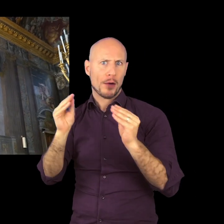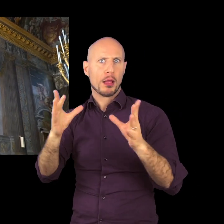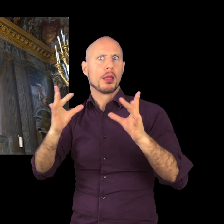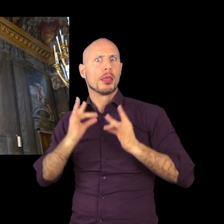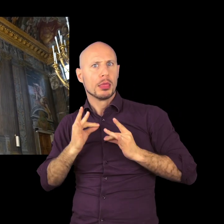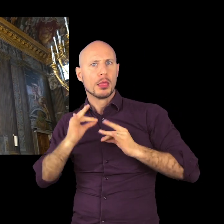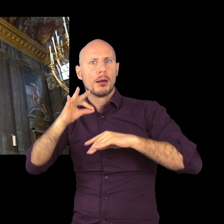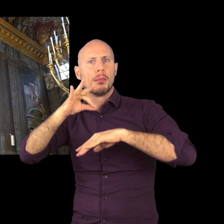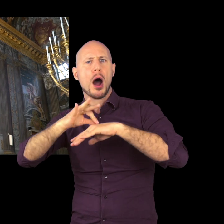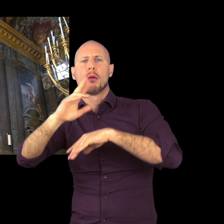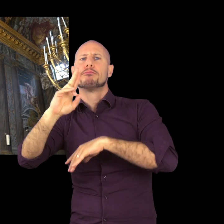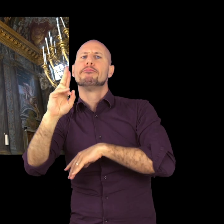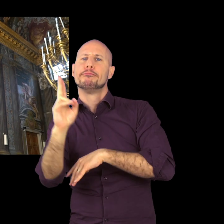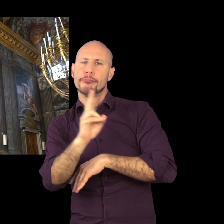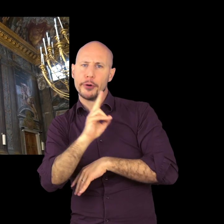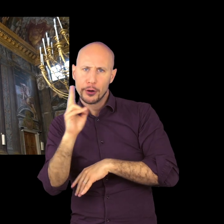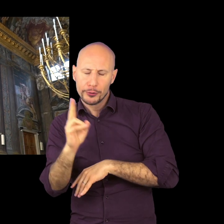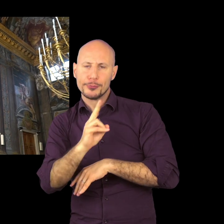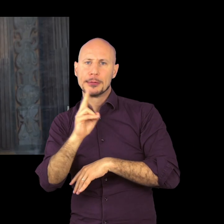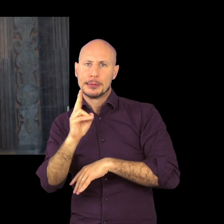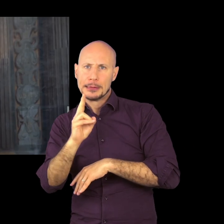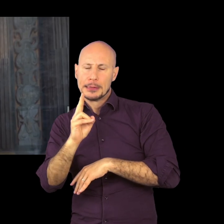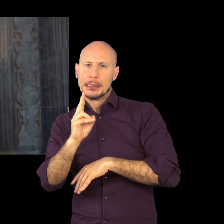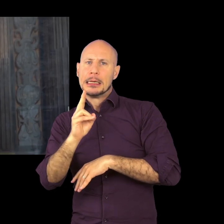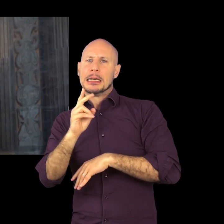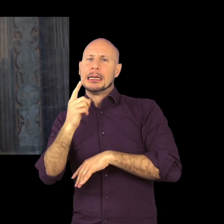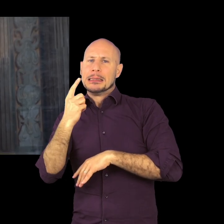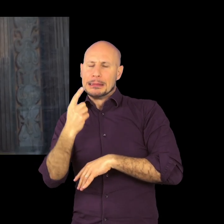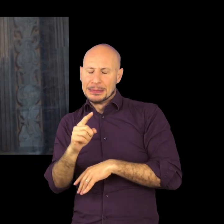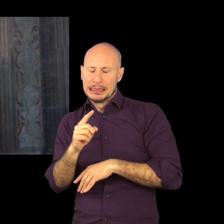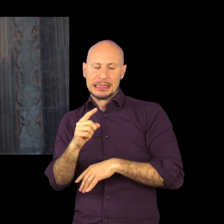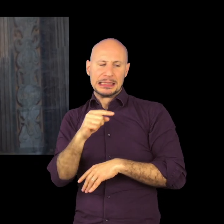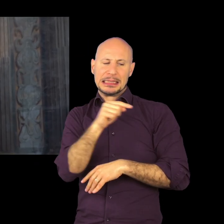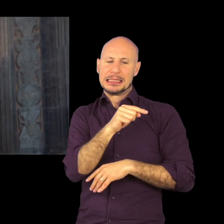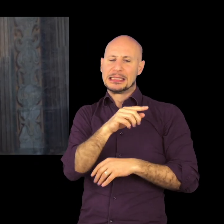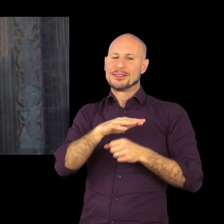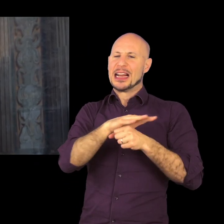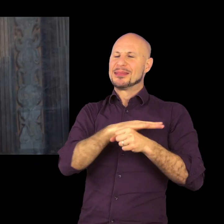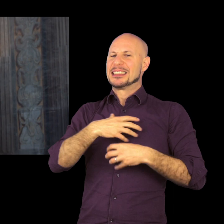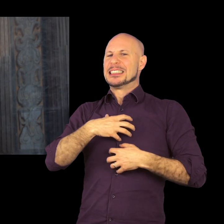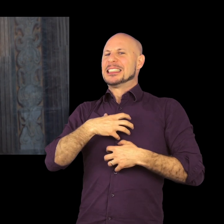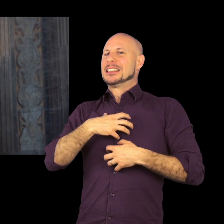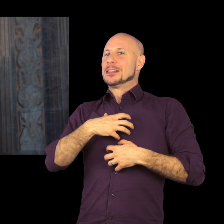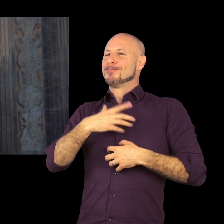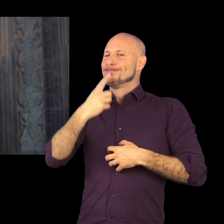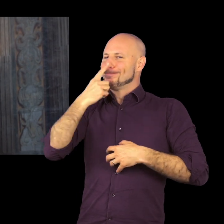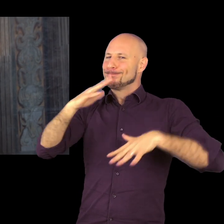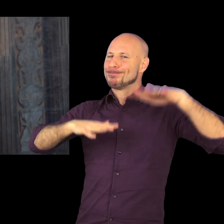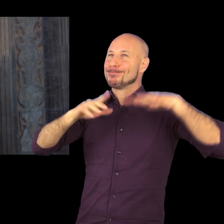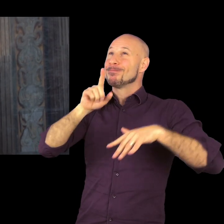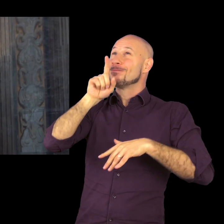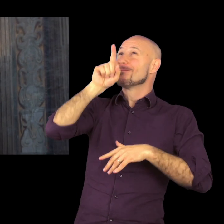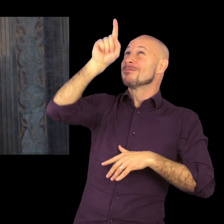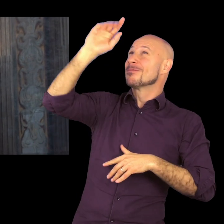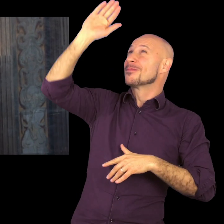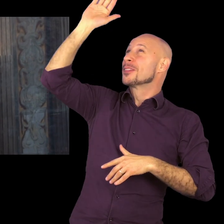cugino di Francesco Maria, Giovanni Battista, muore appunto a causa dell'epidemia. E quindi non è un caso forse